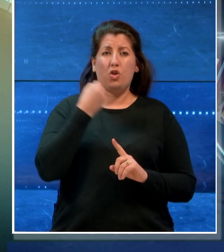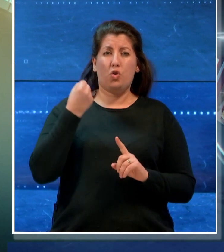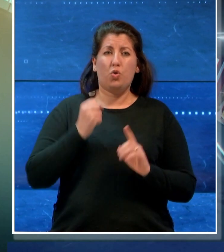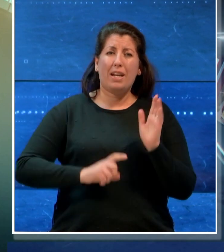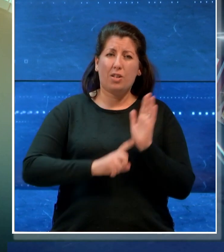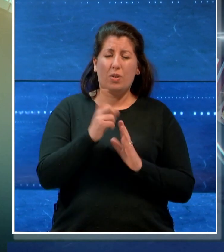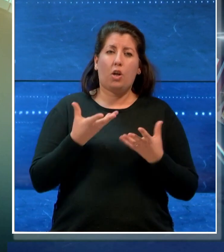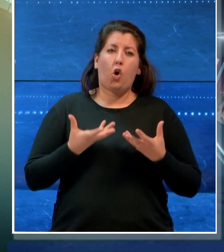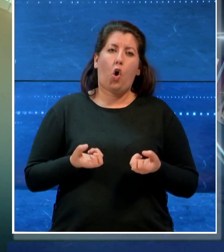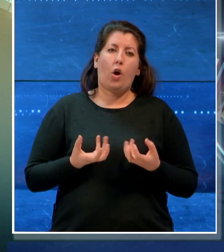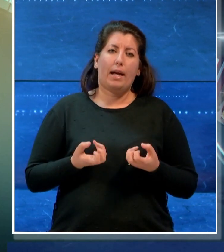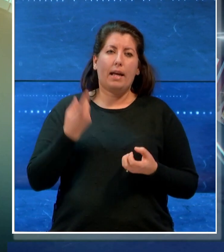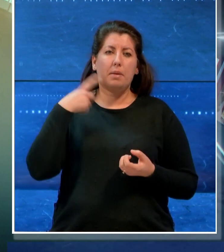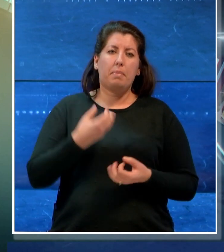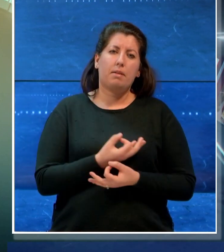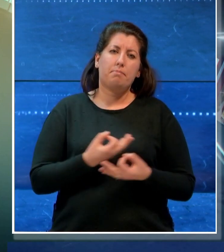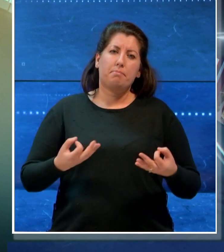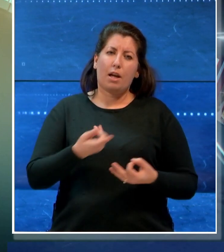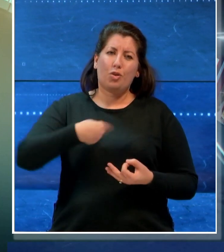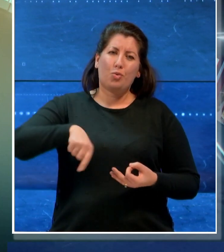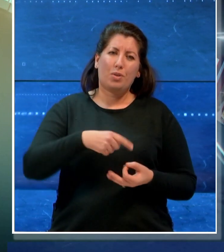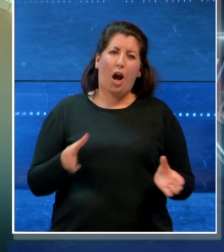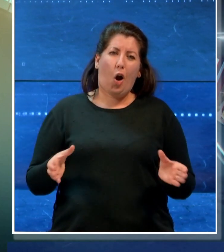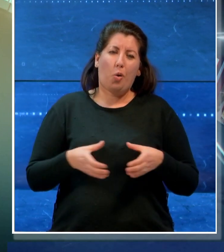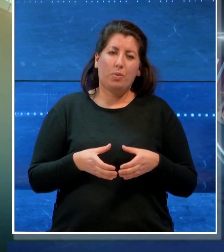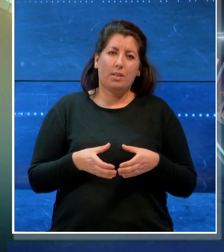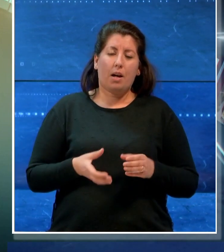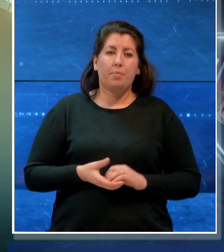concreti per il bene della comunità.